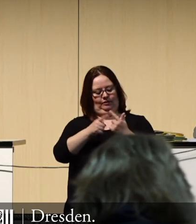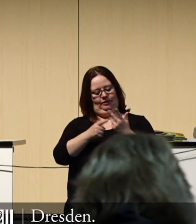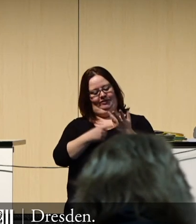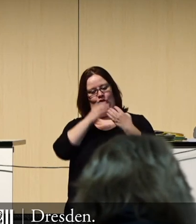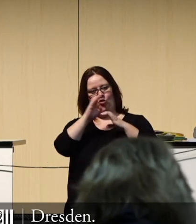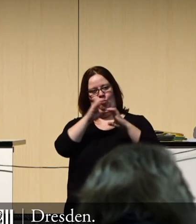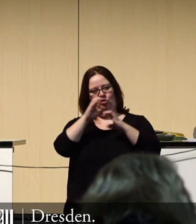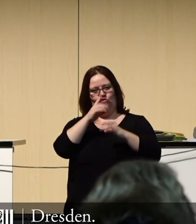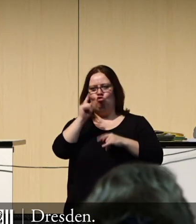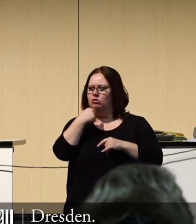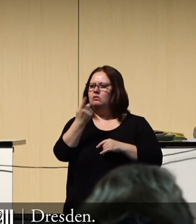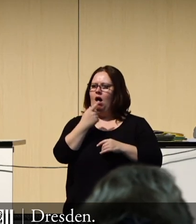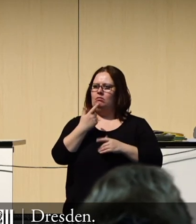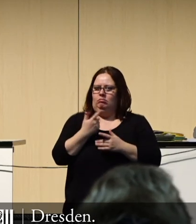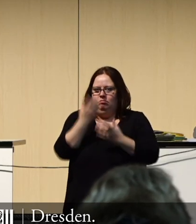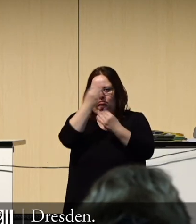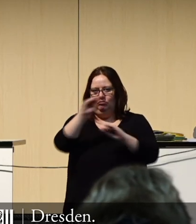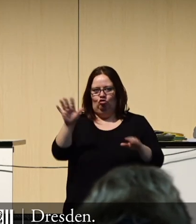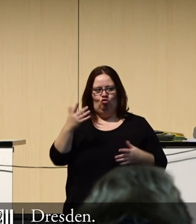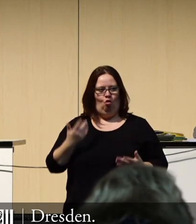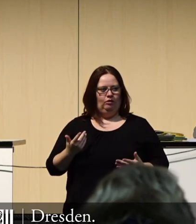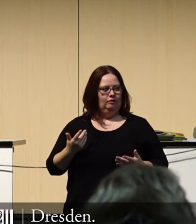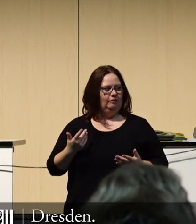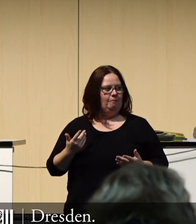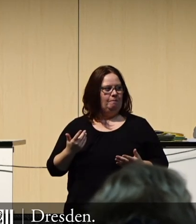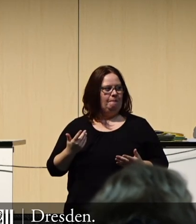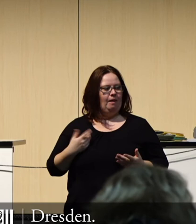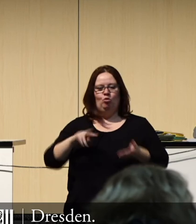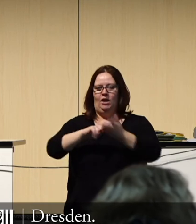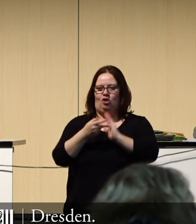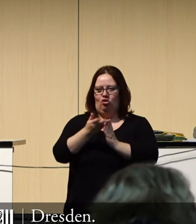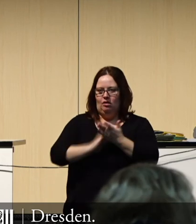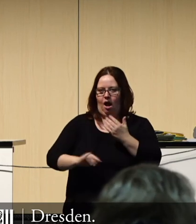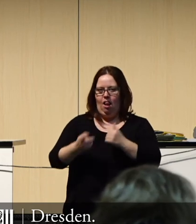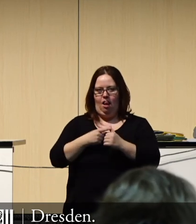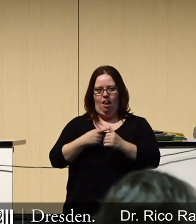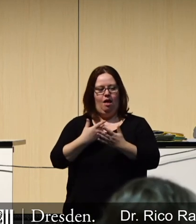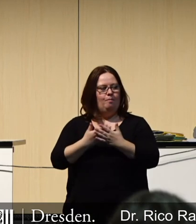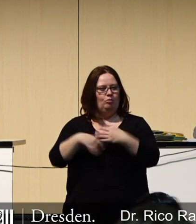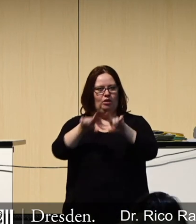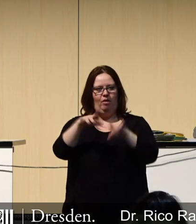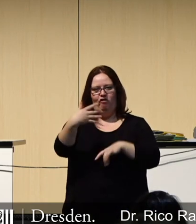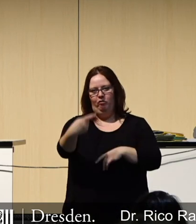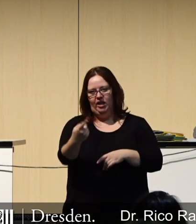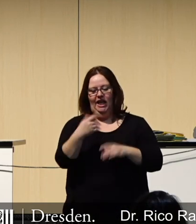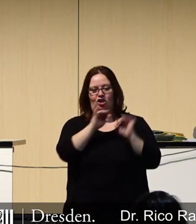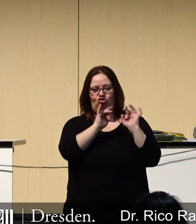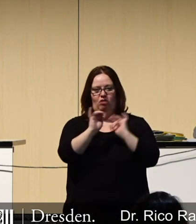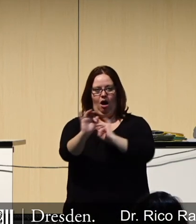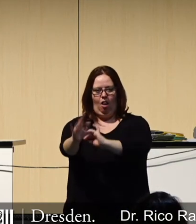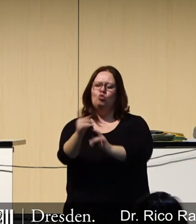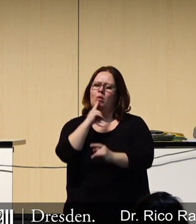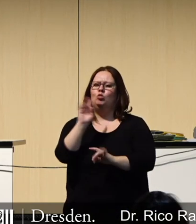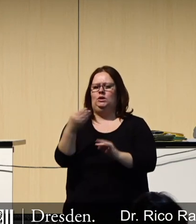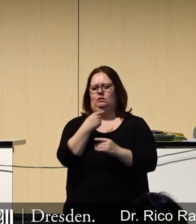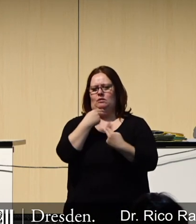zu kommunizieren, einfach schon adressiert wurden. Das ist der ganze technische Teil zum Thema 5G-Strahlung, da gehe ich gleich nochmal